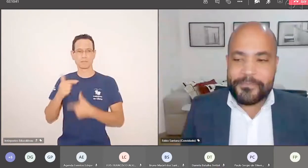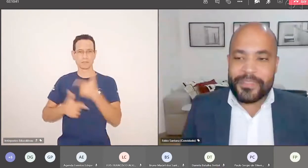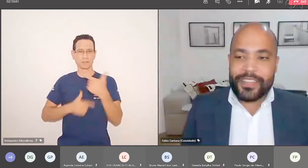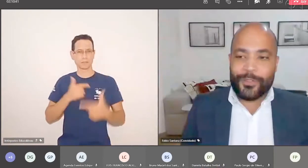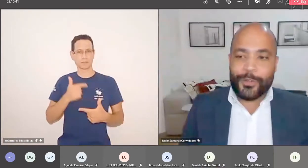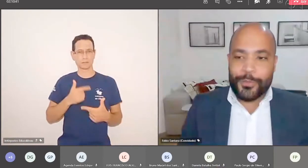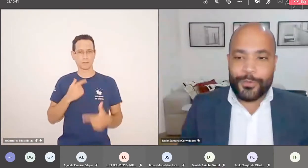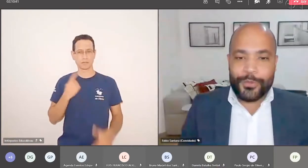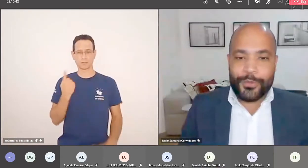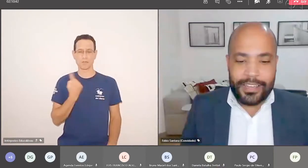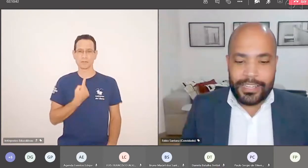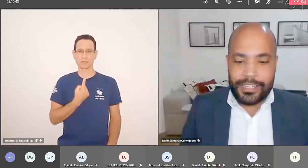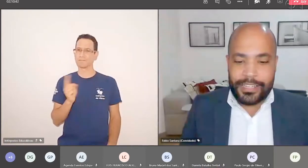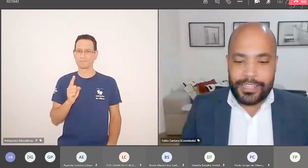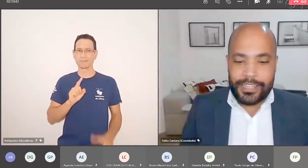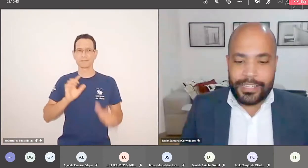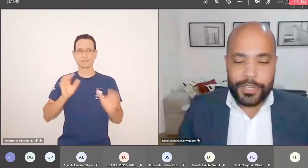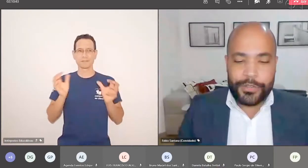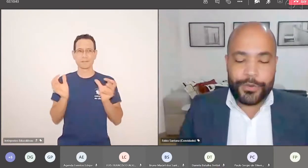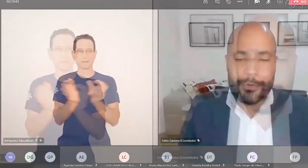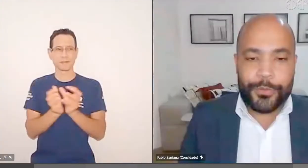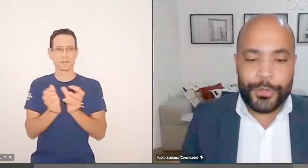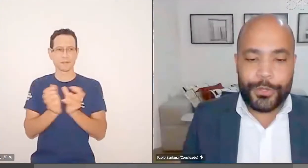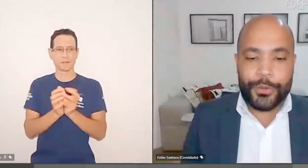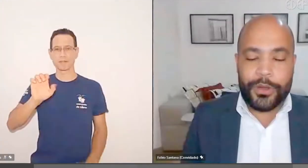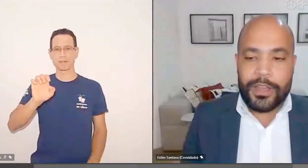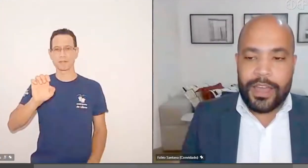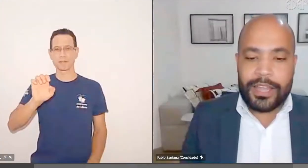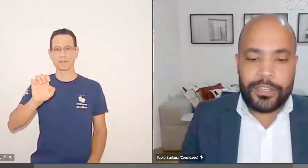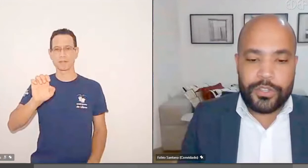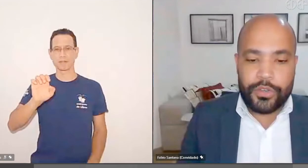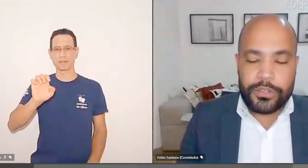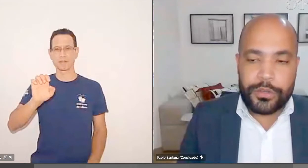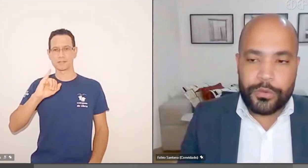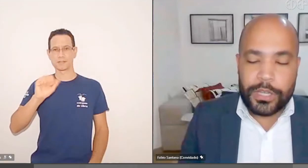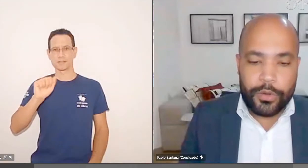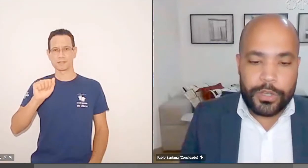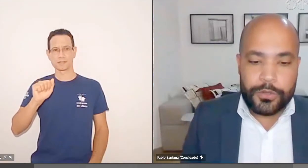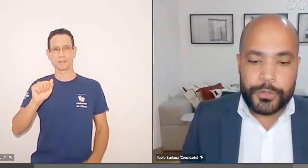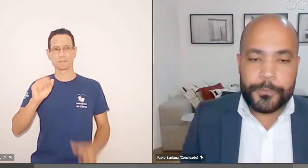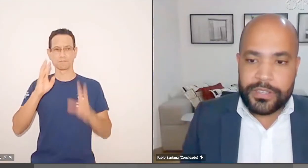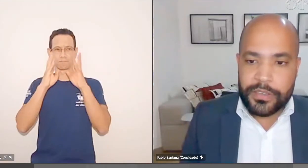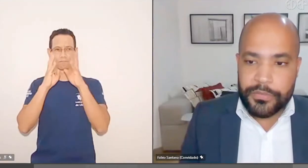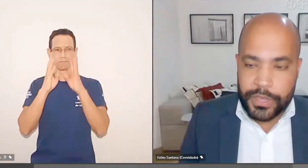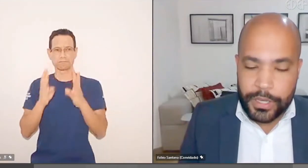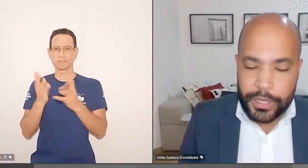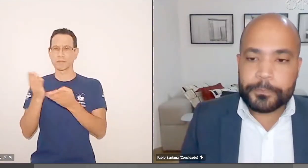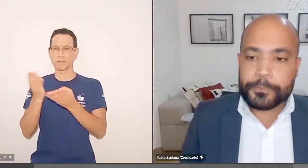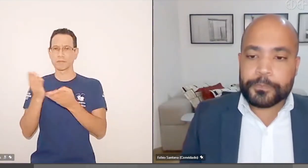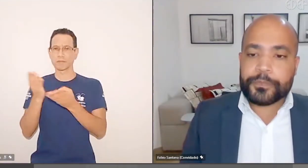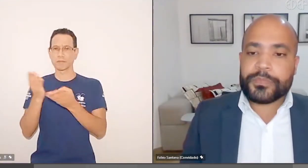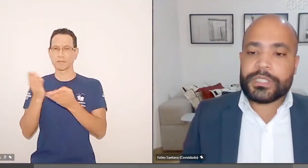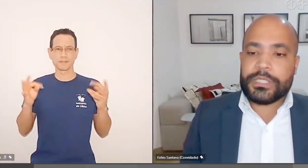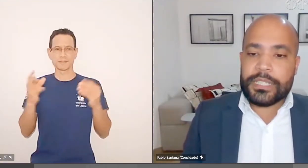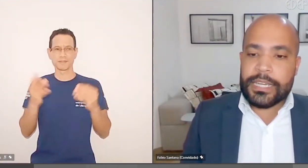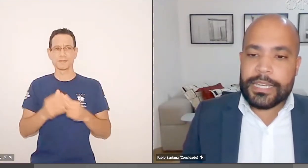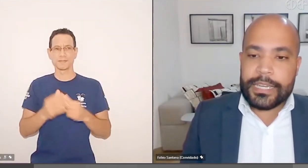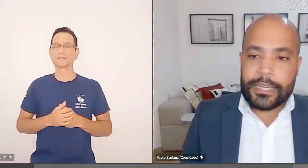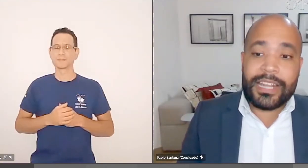sozinho, né? Todo mundo ali, a Letícia e tudo mais, foram muito atenciosos e cuidadosos com esse evento.